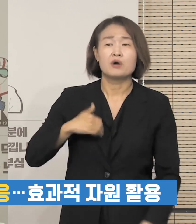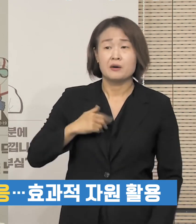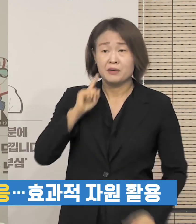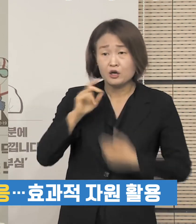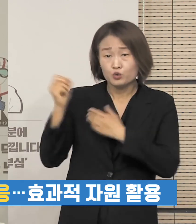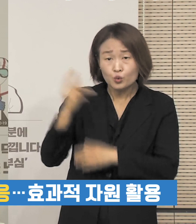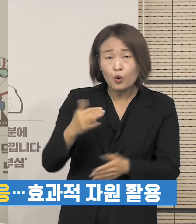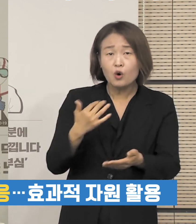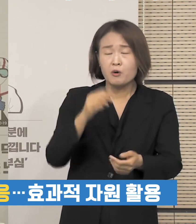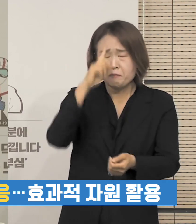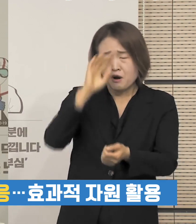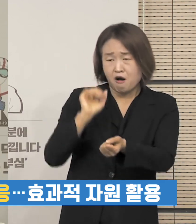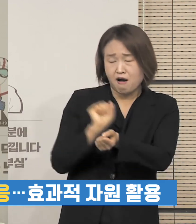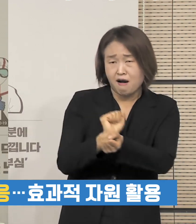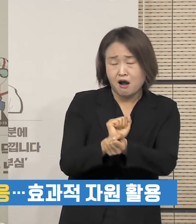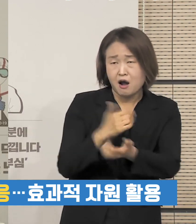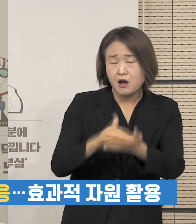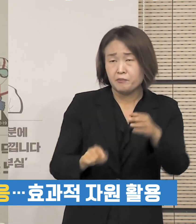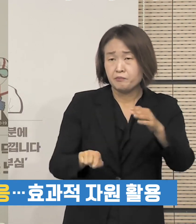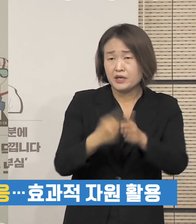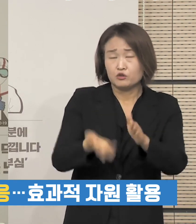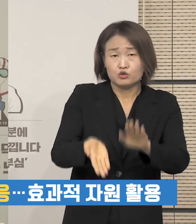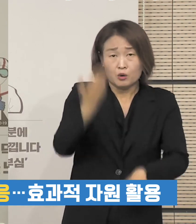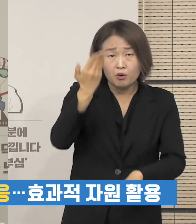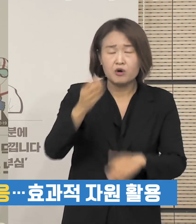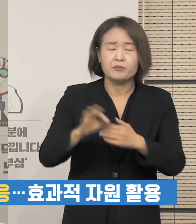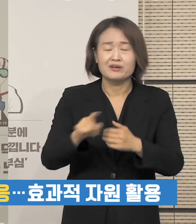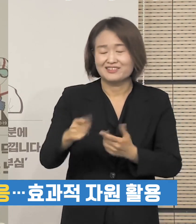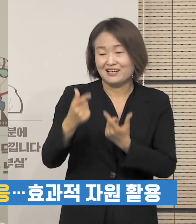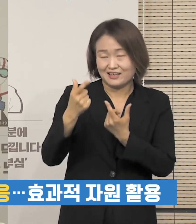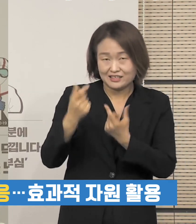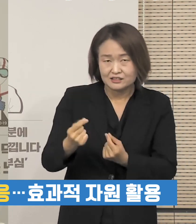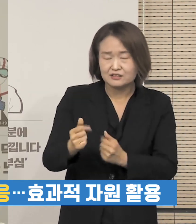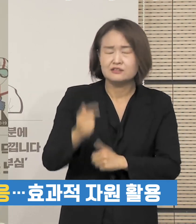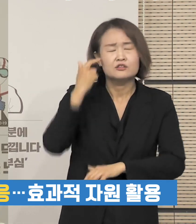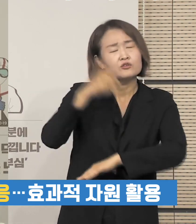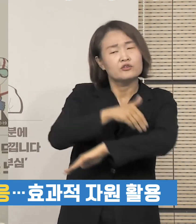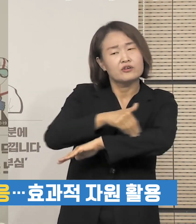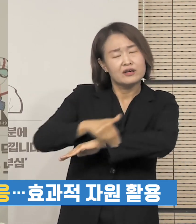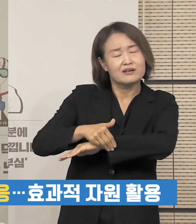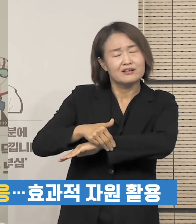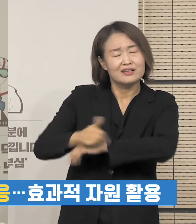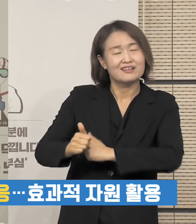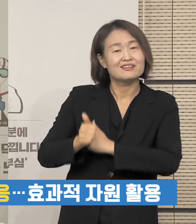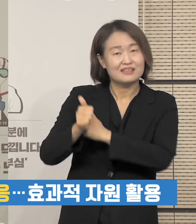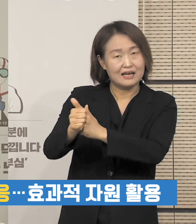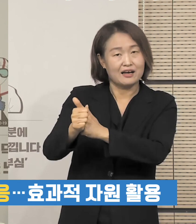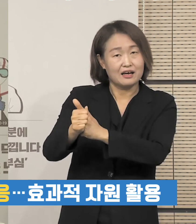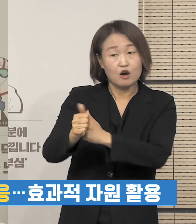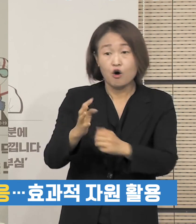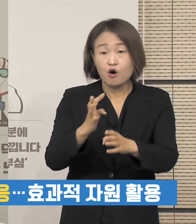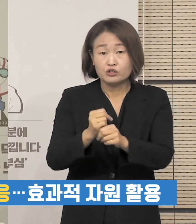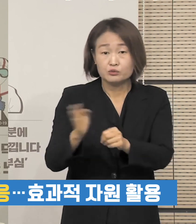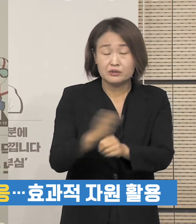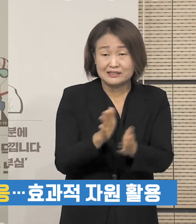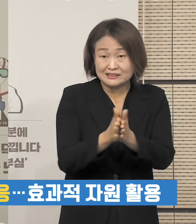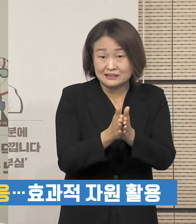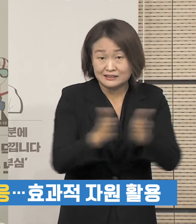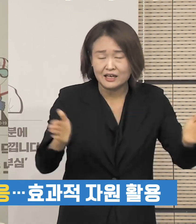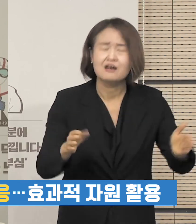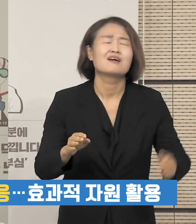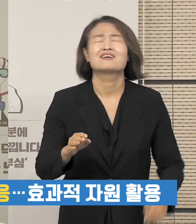된다면 그러한 상황에 맞춰서 이러한 계획에 따라 움직이게 된다는 것입니다. 그래서 언제부터 딱 이런 방식으로